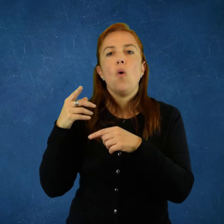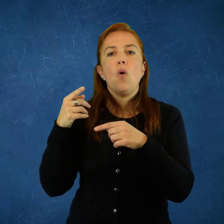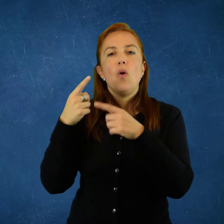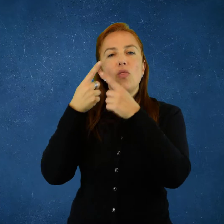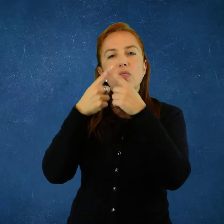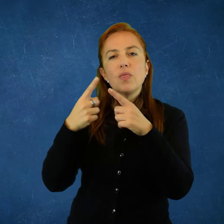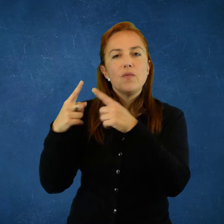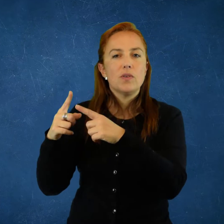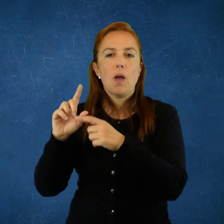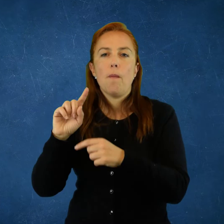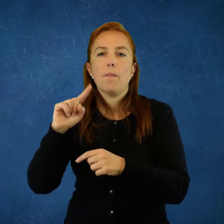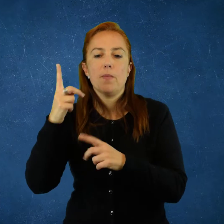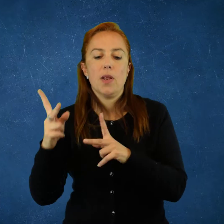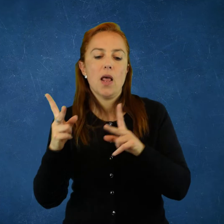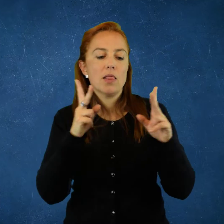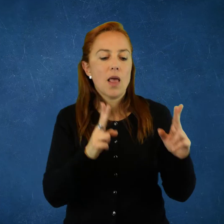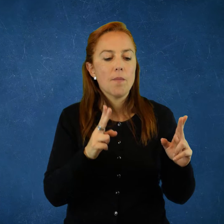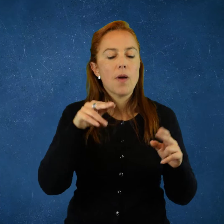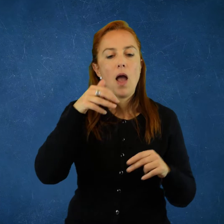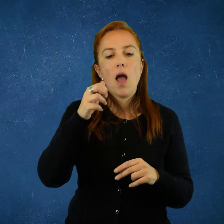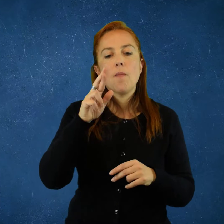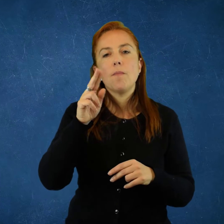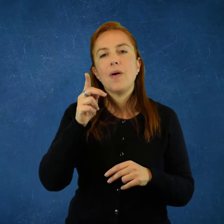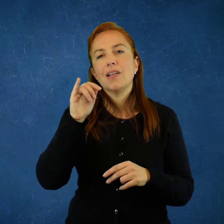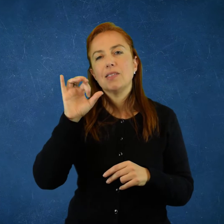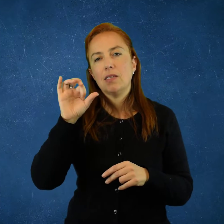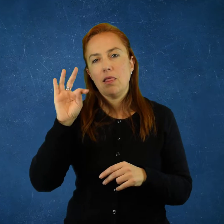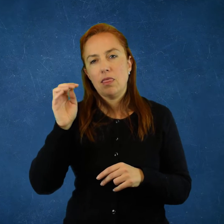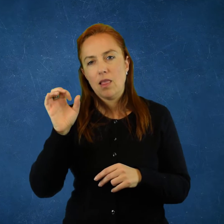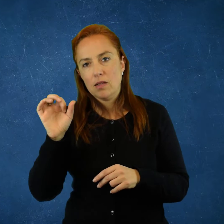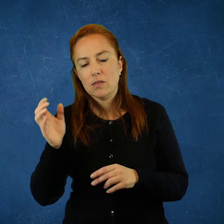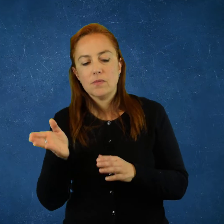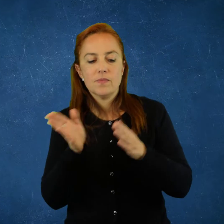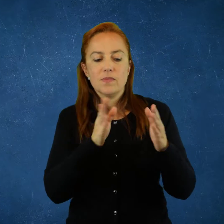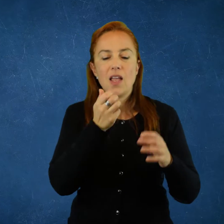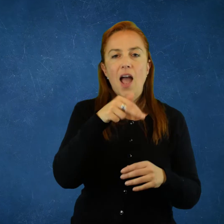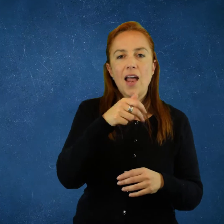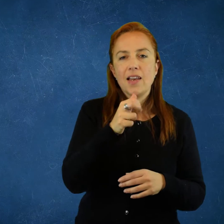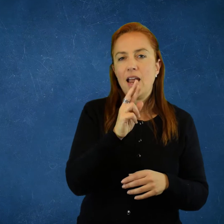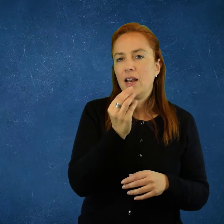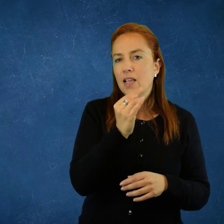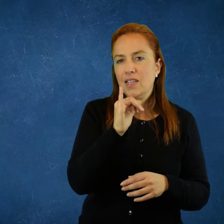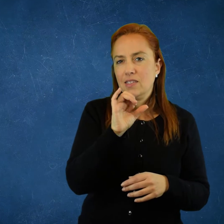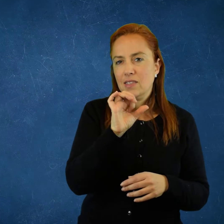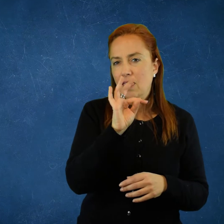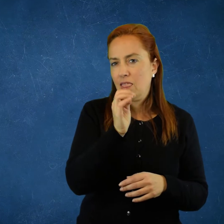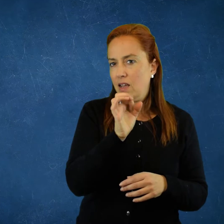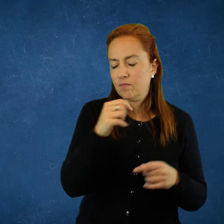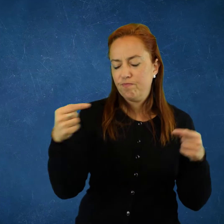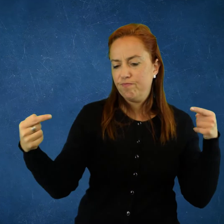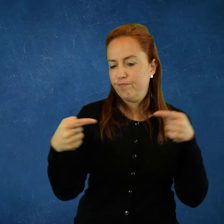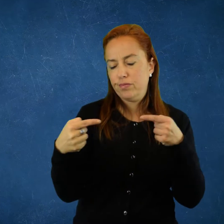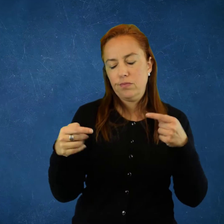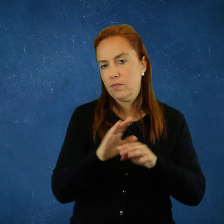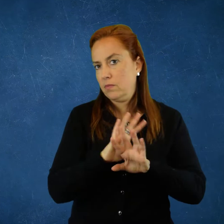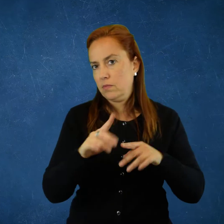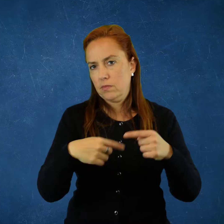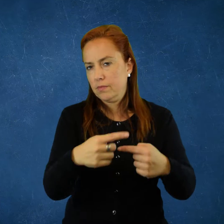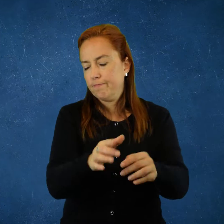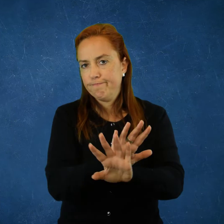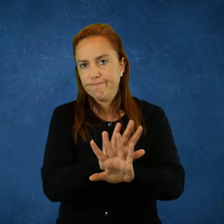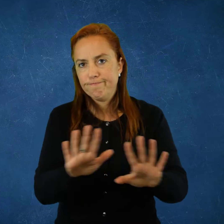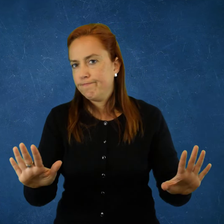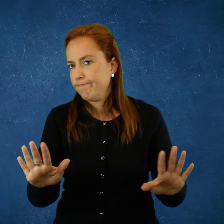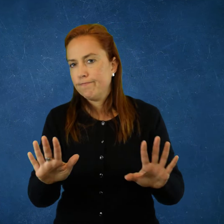Pero las diferencias entre ellos, especialmente en una primera etapa entre marxistas y anarquistas, hizo imposible que arribaran a alguna